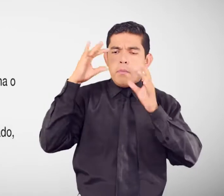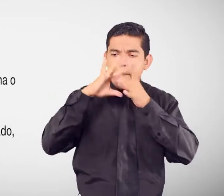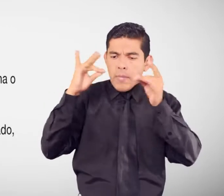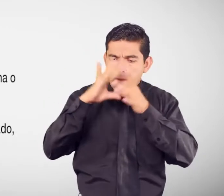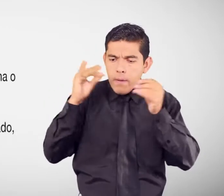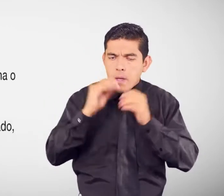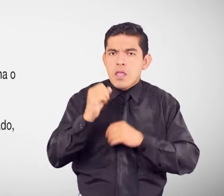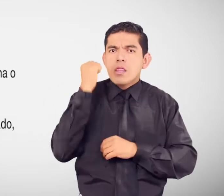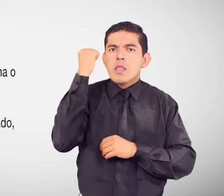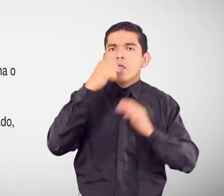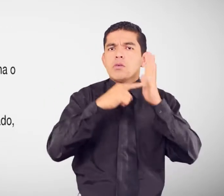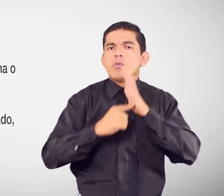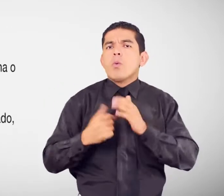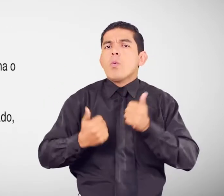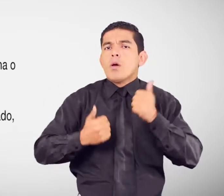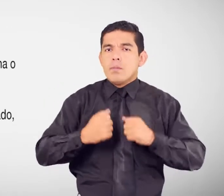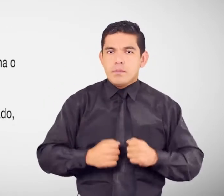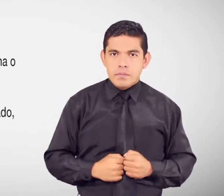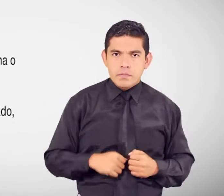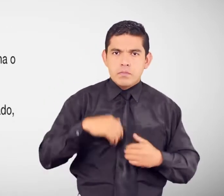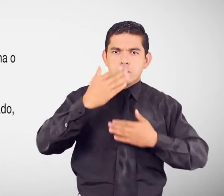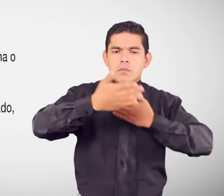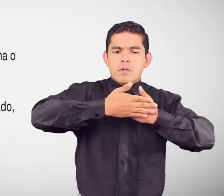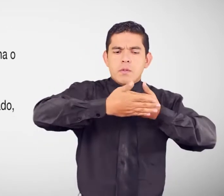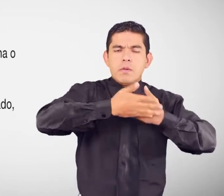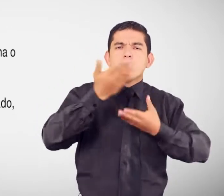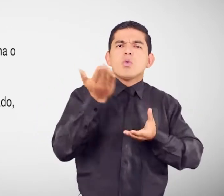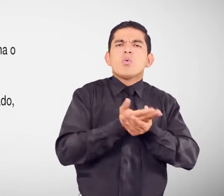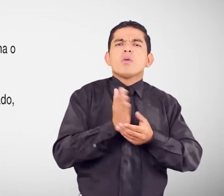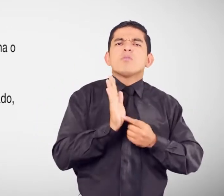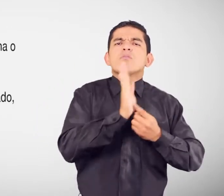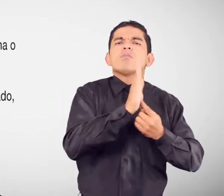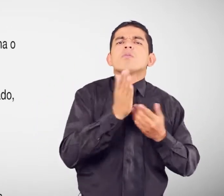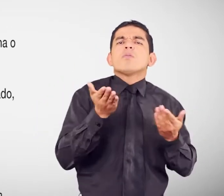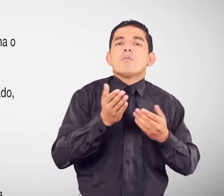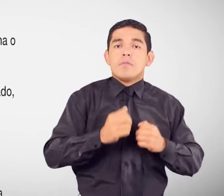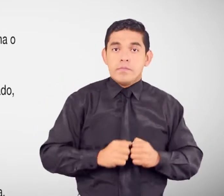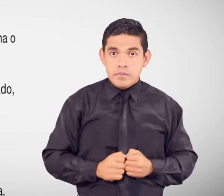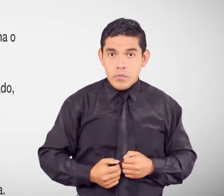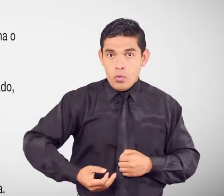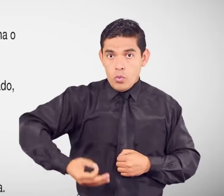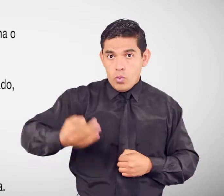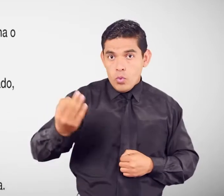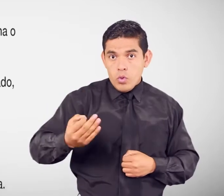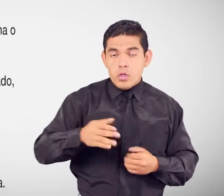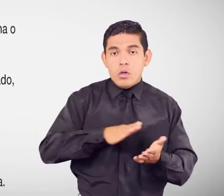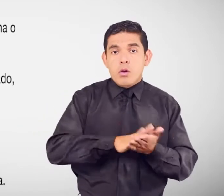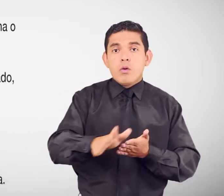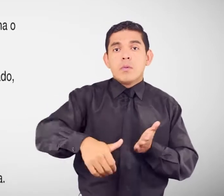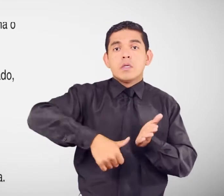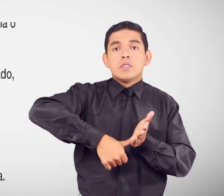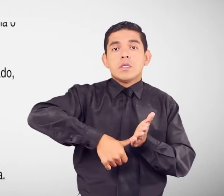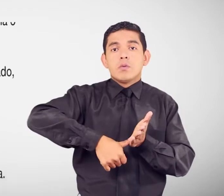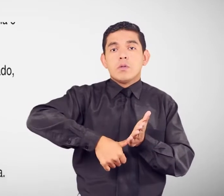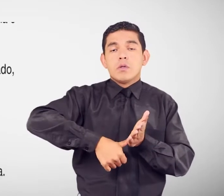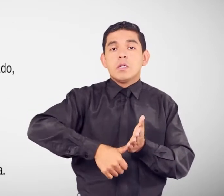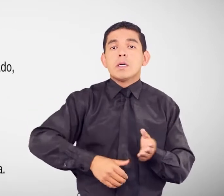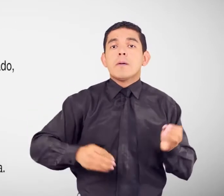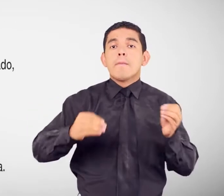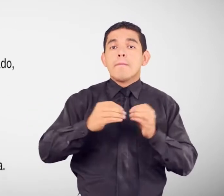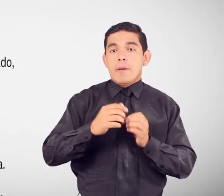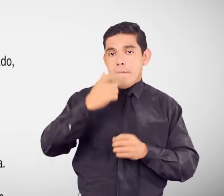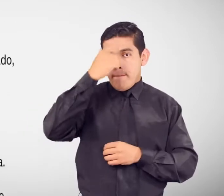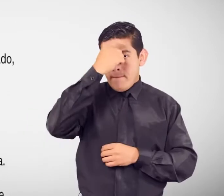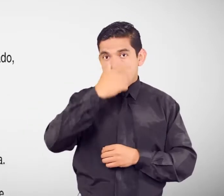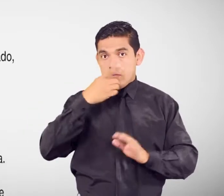derecho afectado Documentos que se debe presentar Original y copia de la cédula de ciudadanía de la